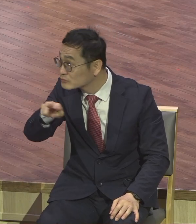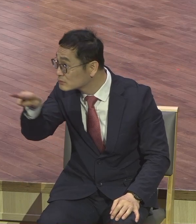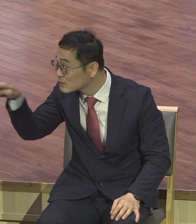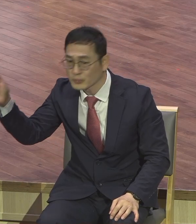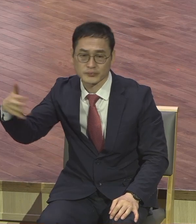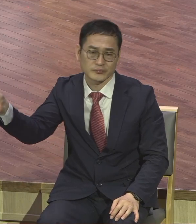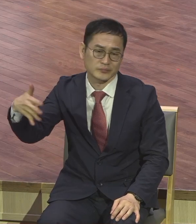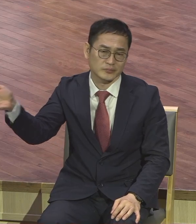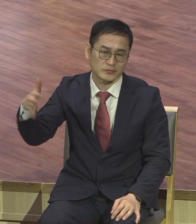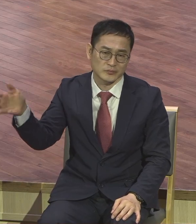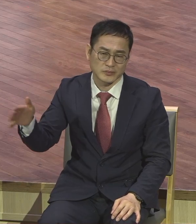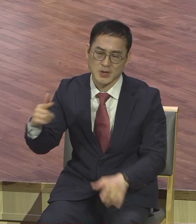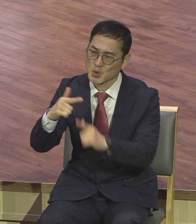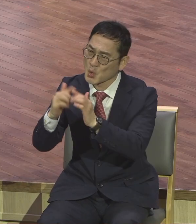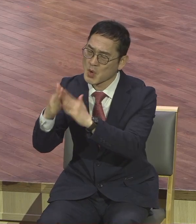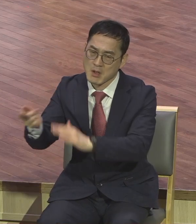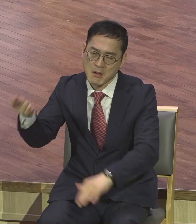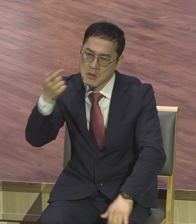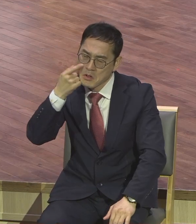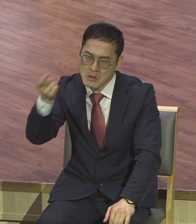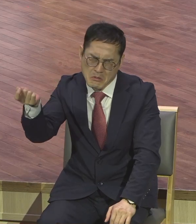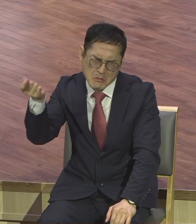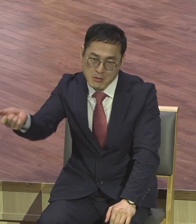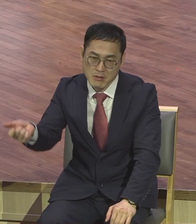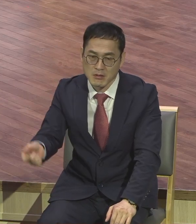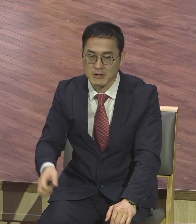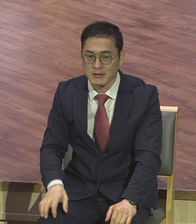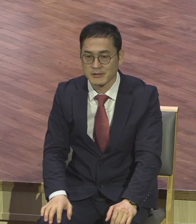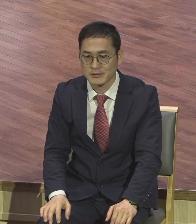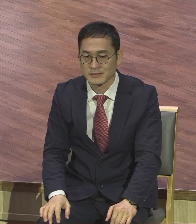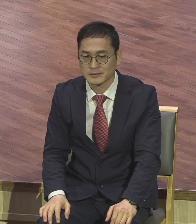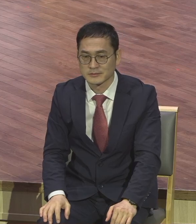아프리카. 그러니까 하나님은 한국을 쓰시겠다.